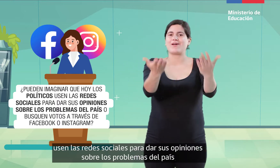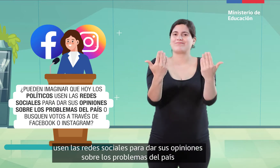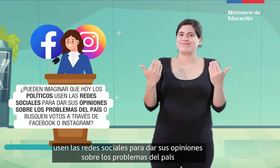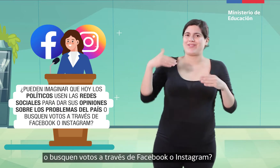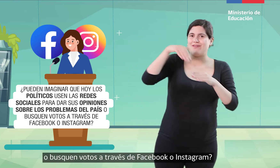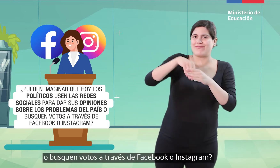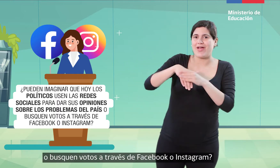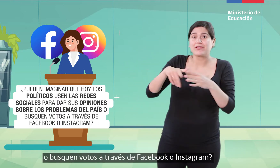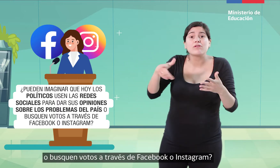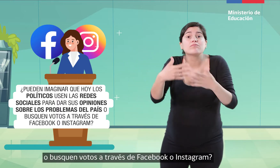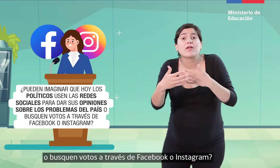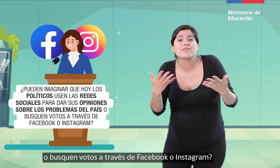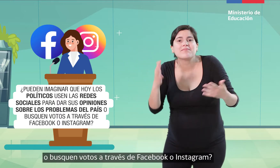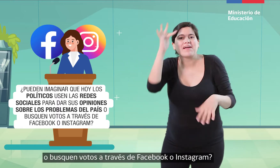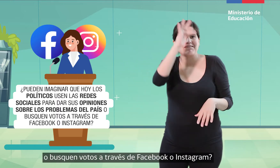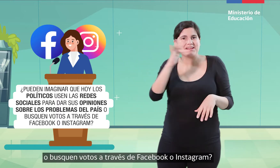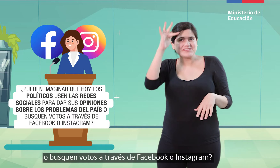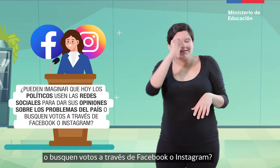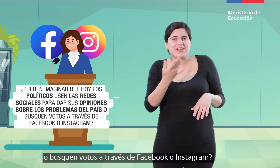o busquen votos a través de Facebook o Instagram?